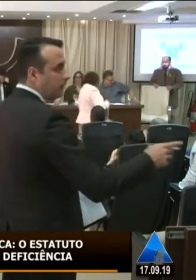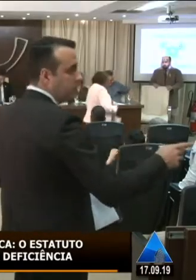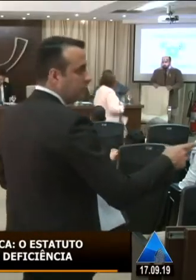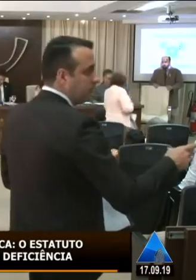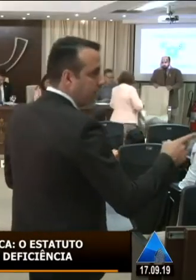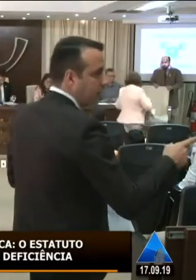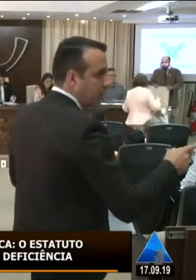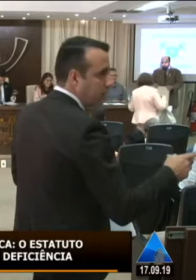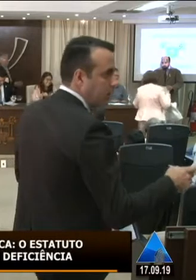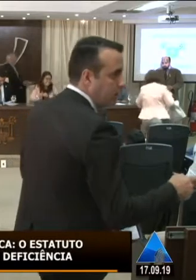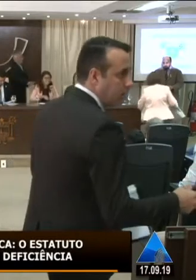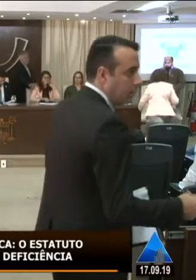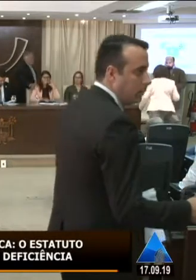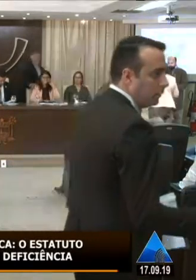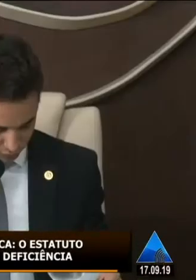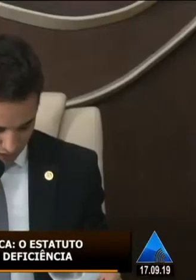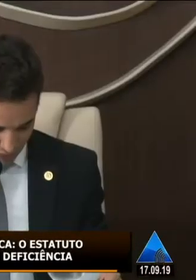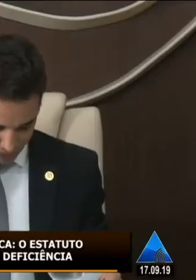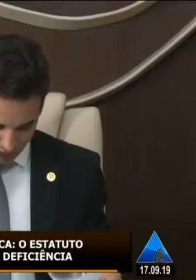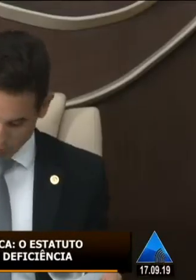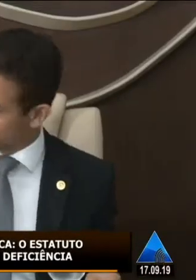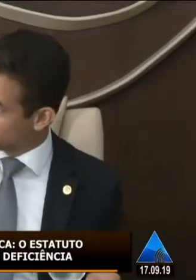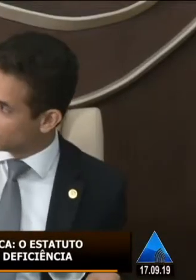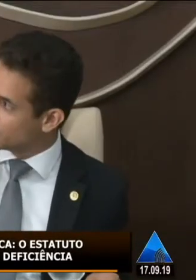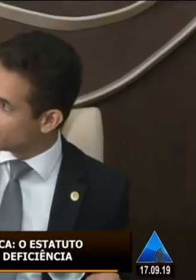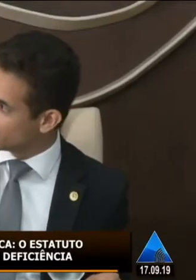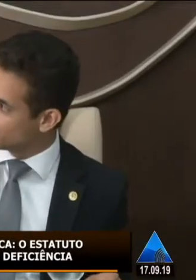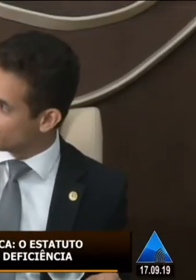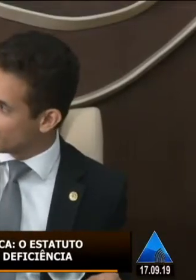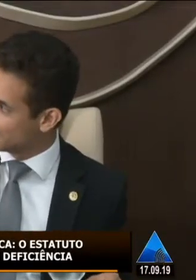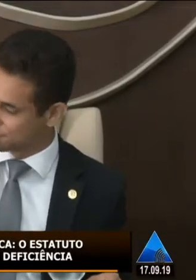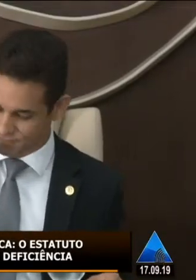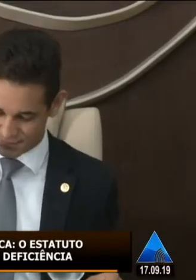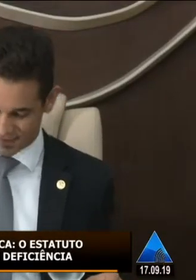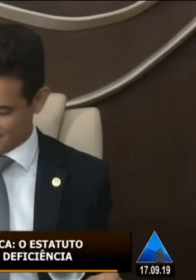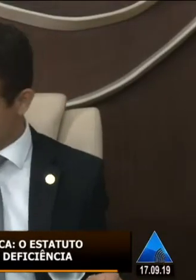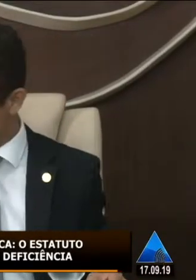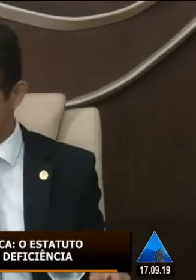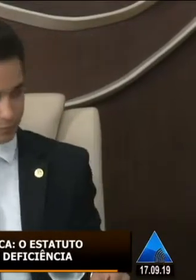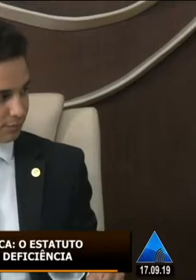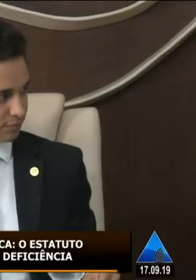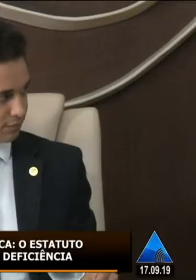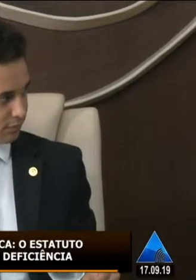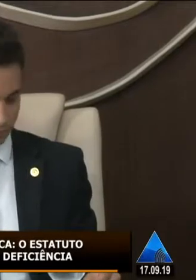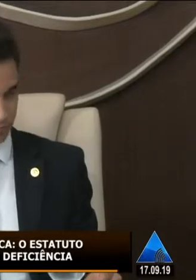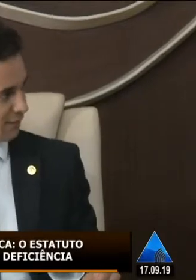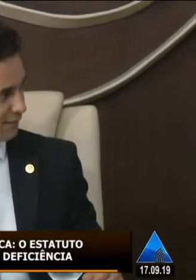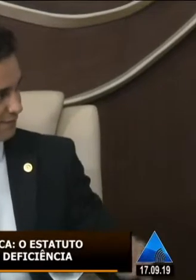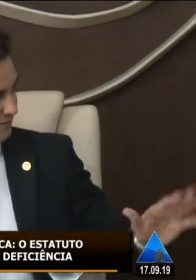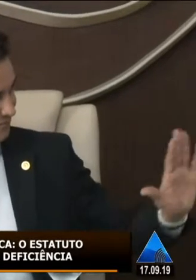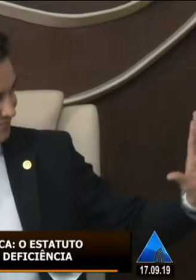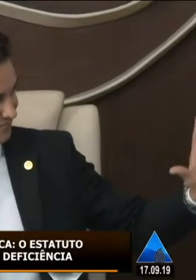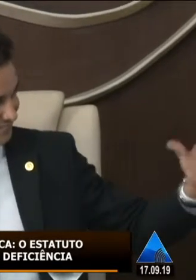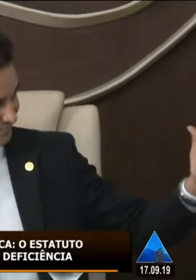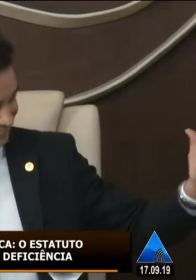E aí, nesse momento, vamos escutar Rejane também fazendo sua fala. Boa tarde a todos e a